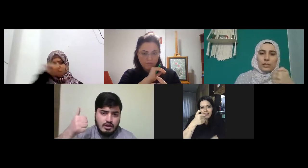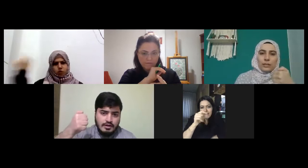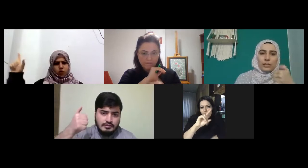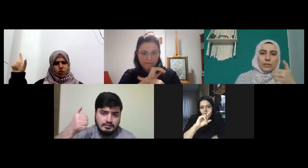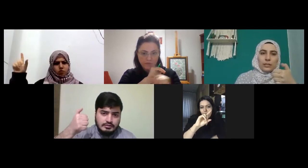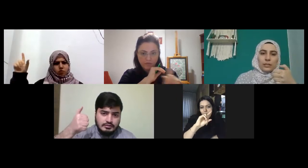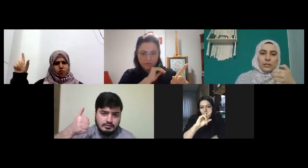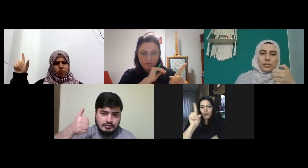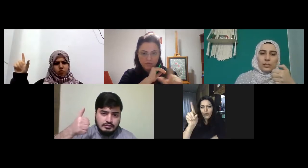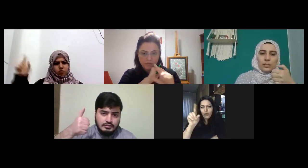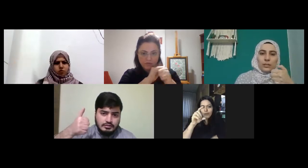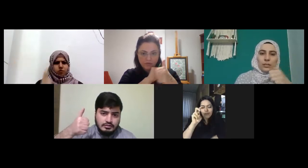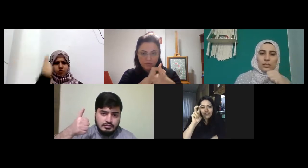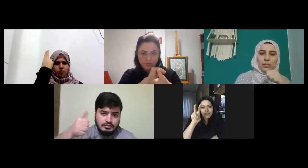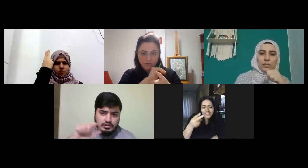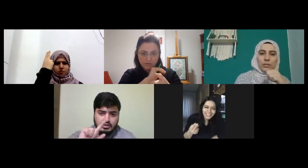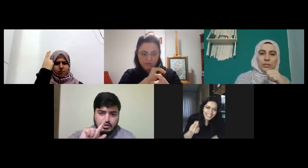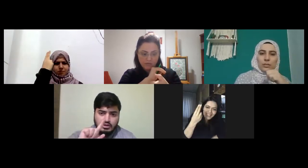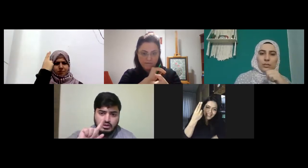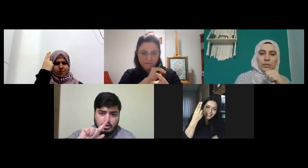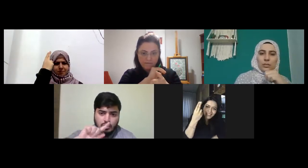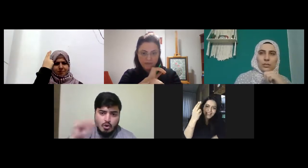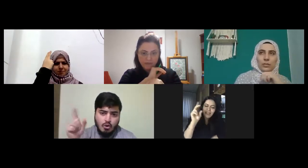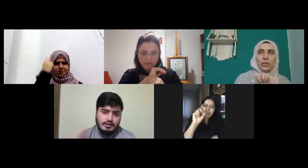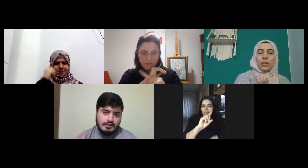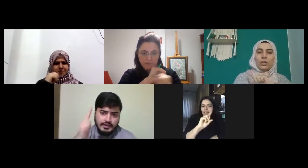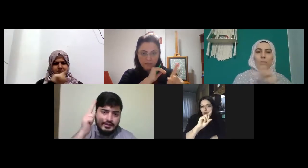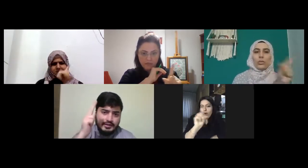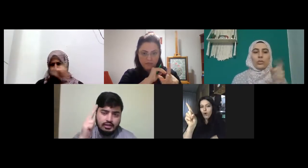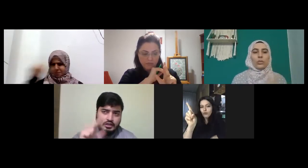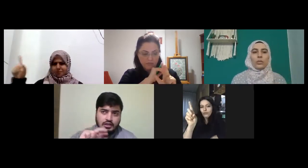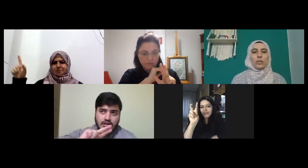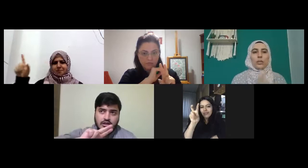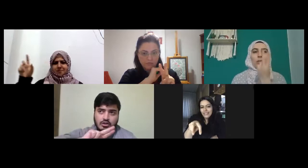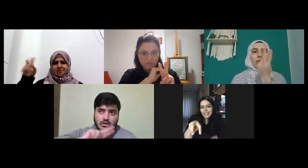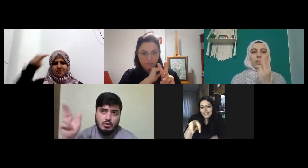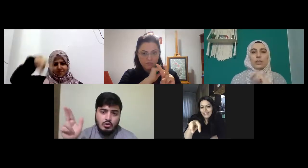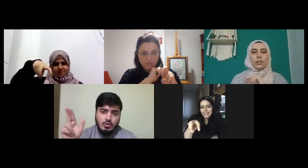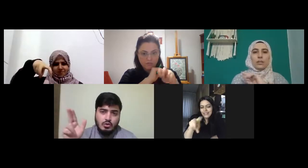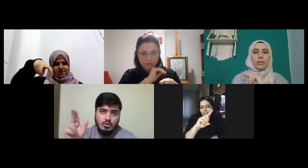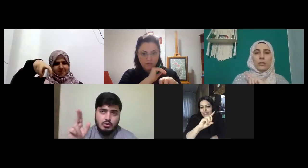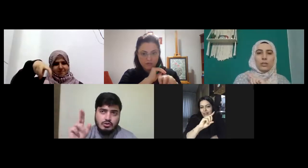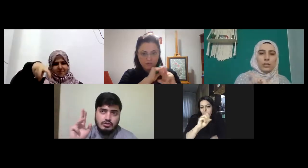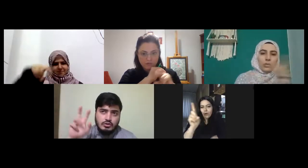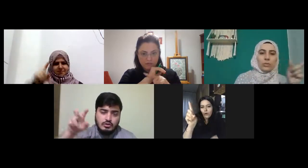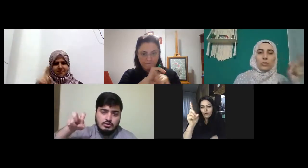on yedi on sekiz on